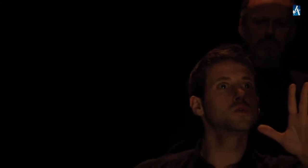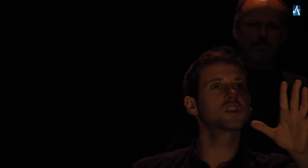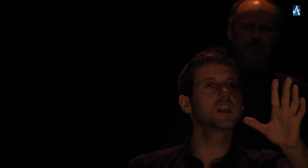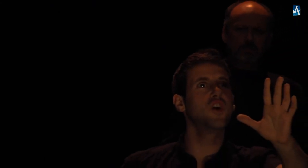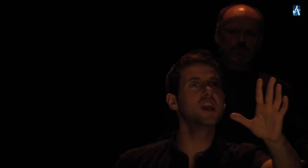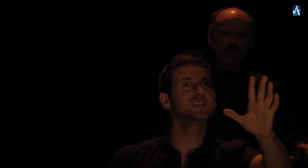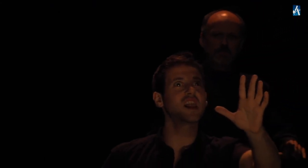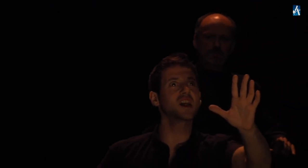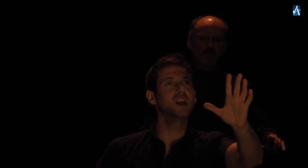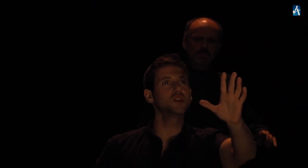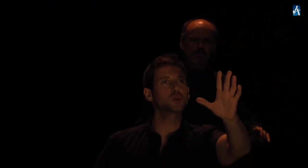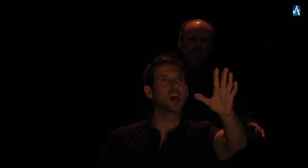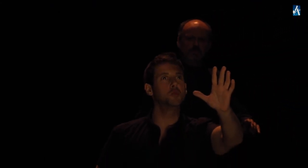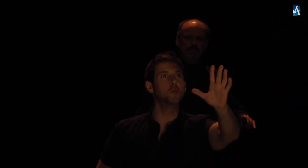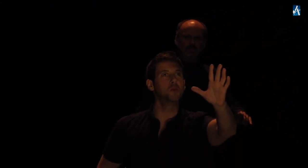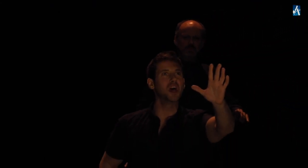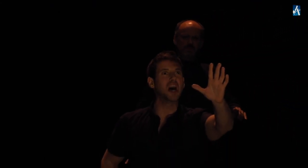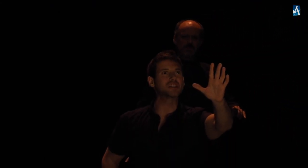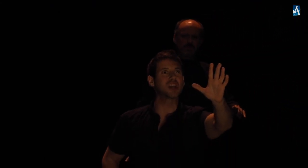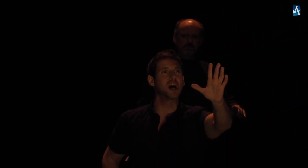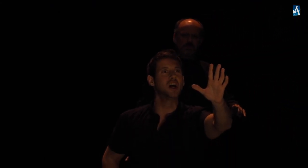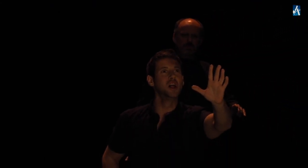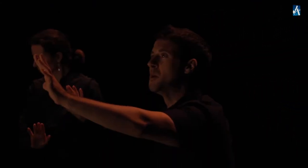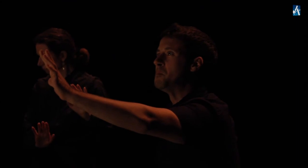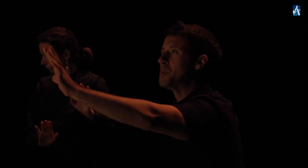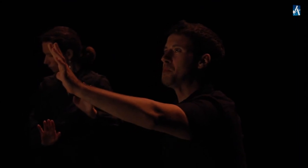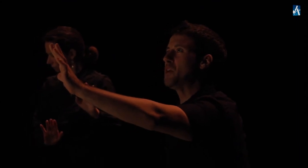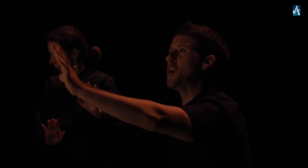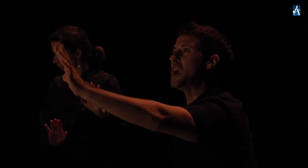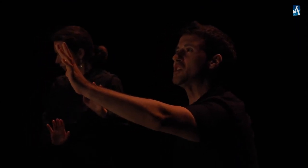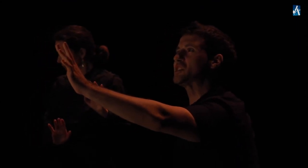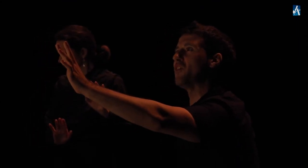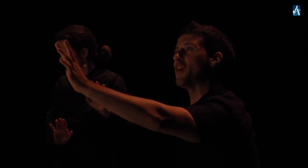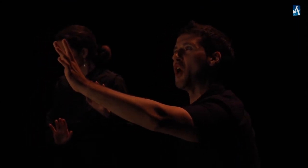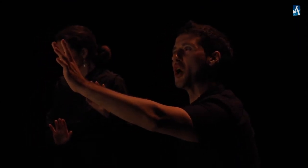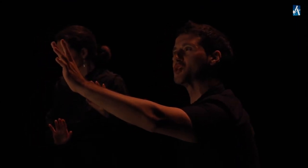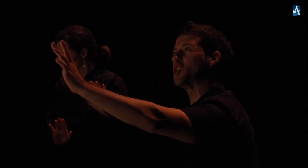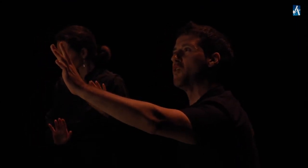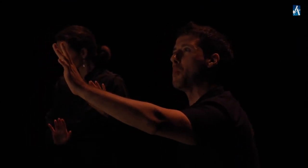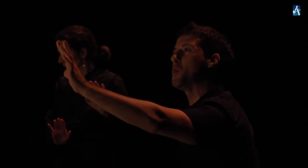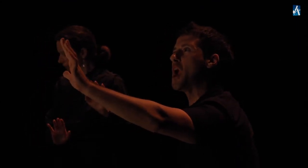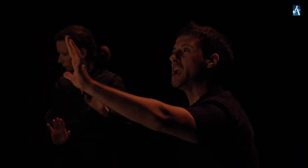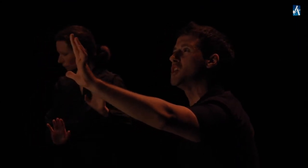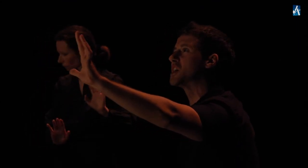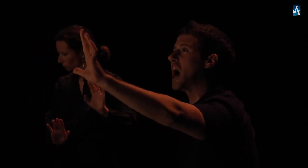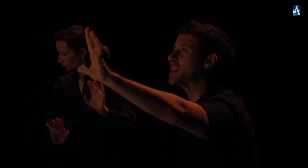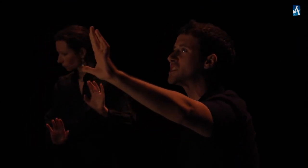Souscrivez à l'arrêt Dont elle me menace Privé de sa faveur Je ne veux point de grâce